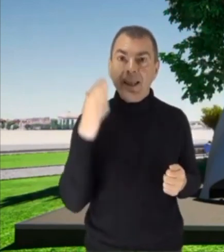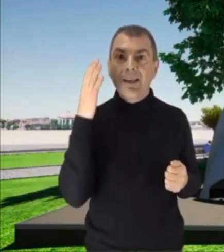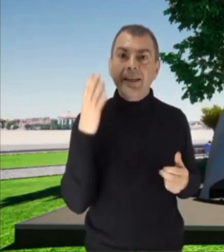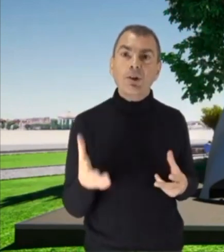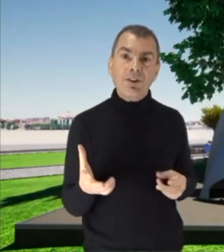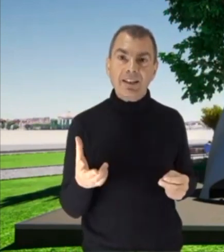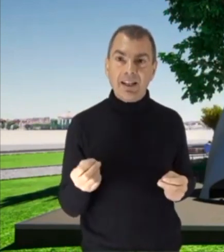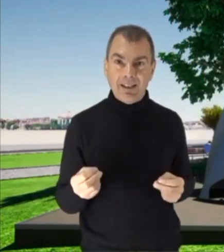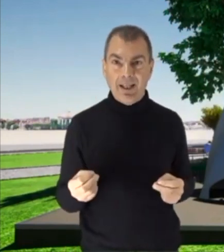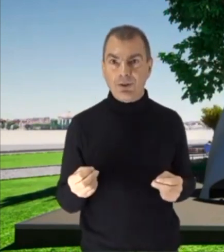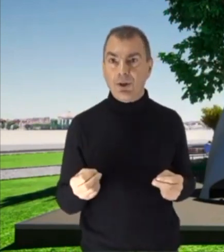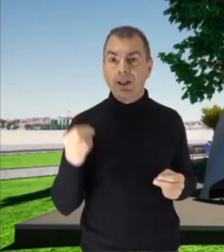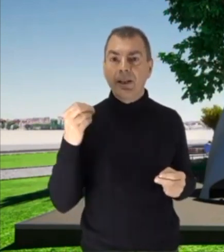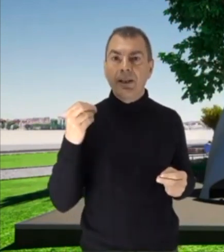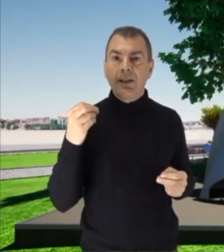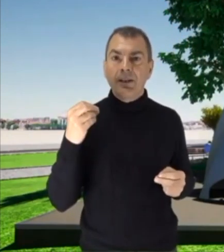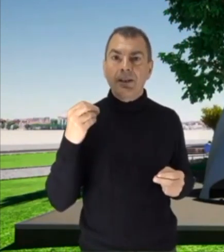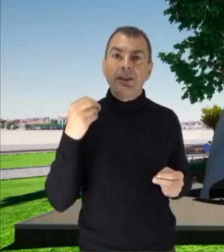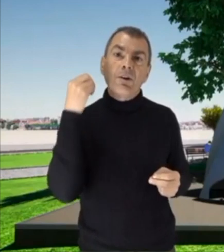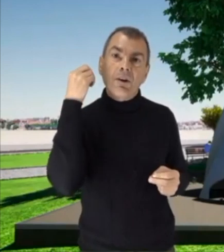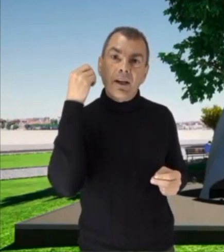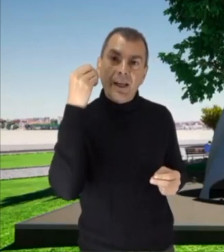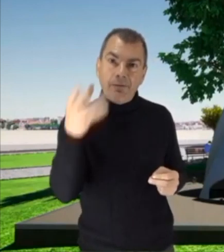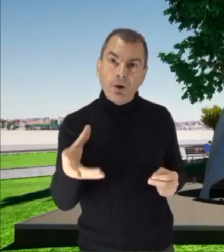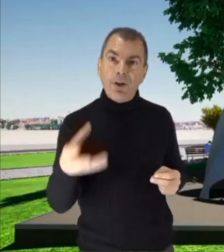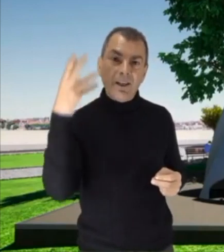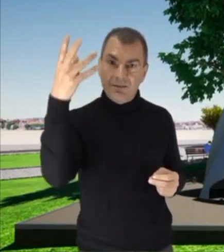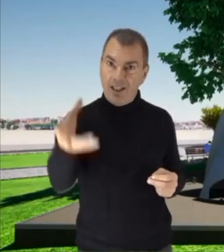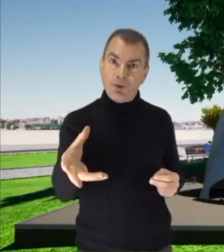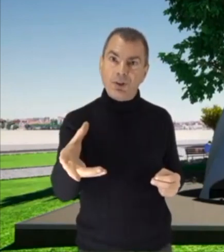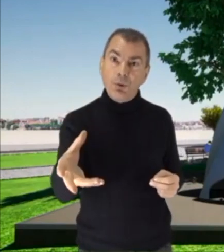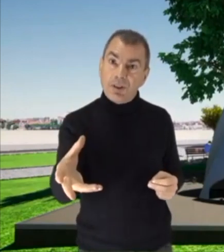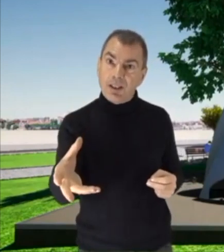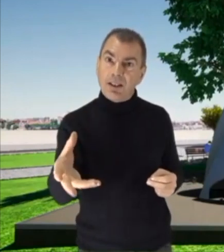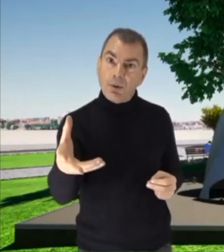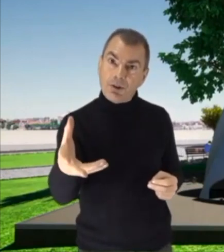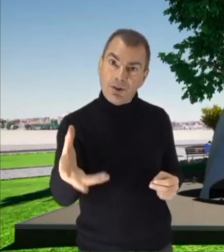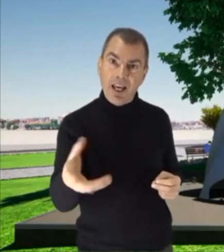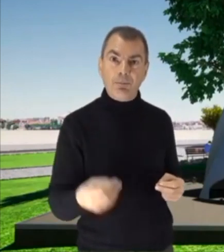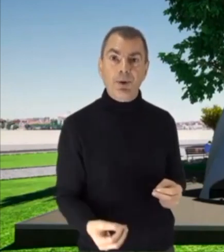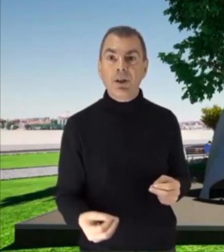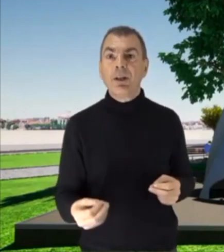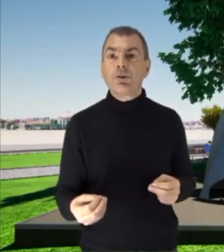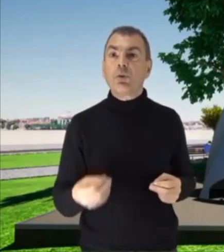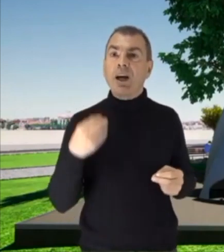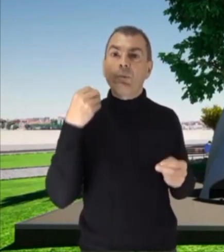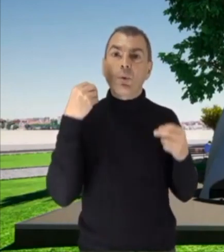Che cosa sta accadendo? Io e voi, che siamo seduti in questo esempio, dobbiamo